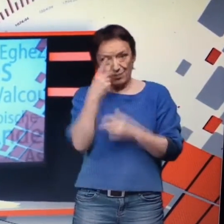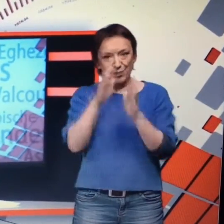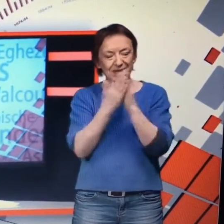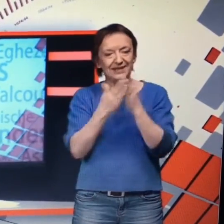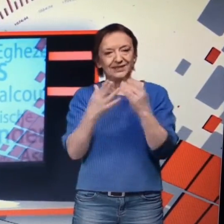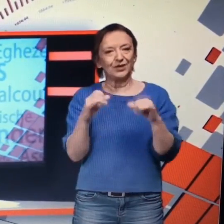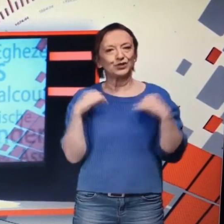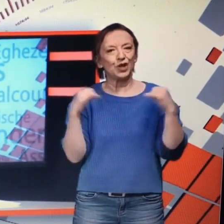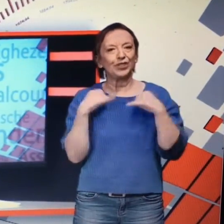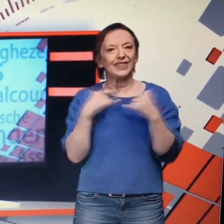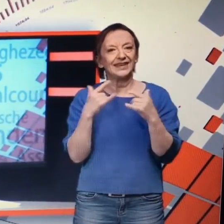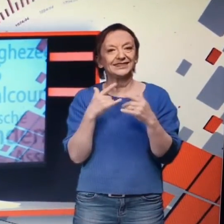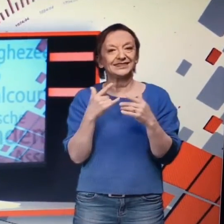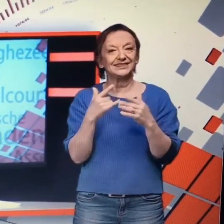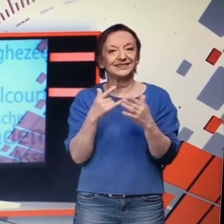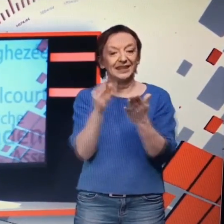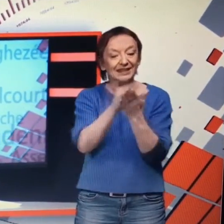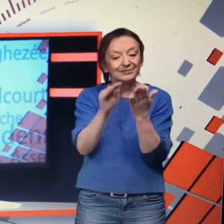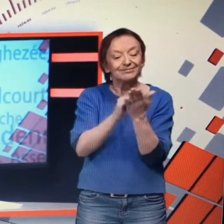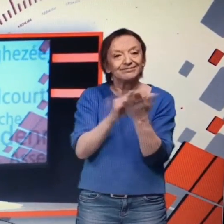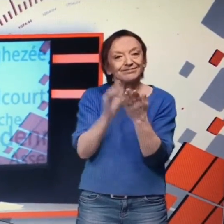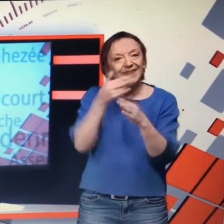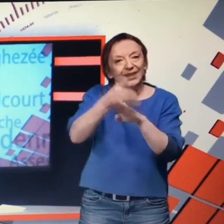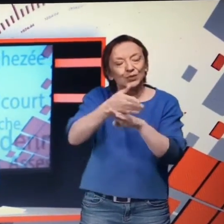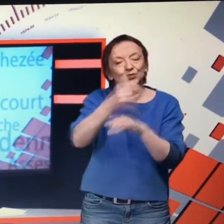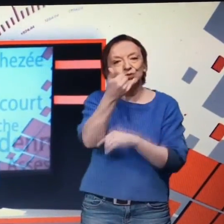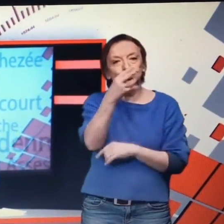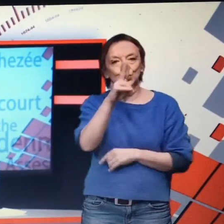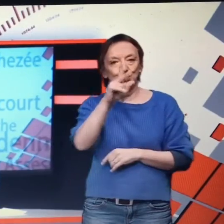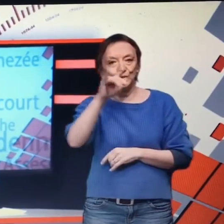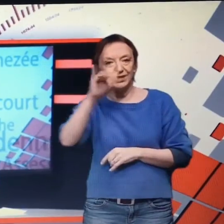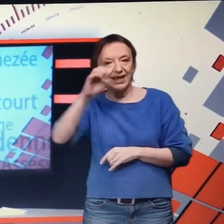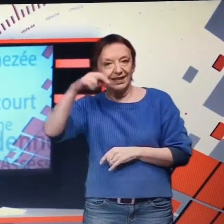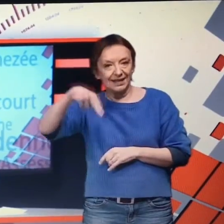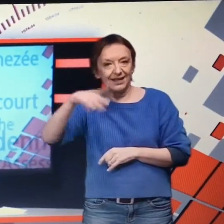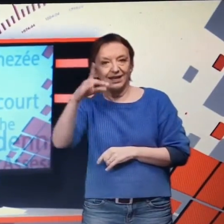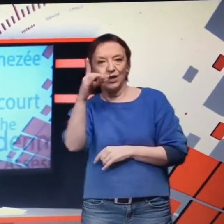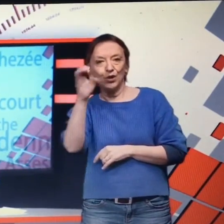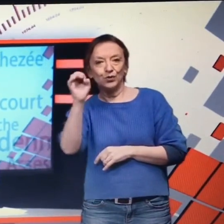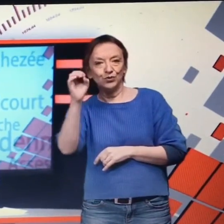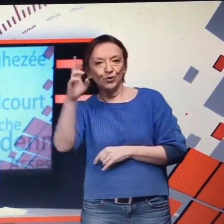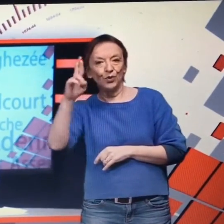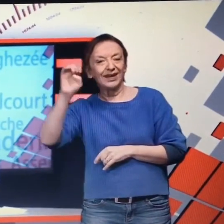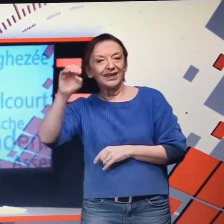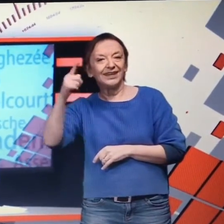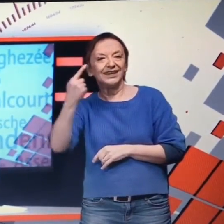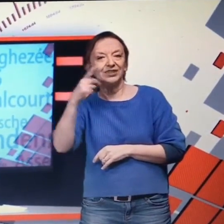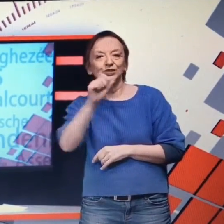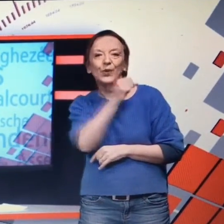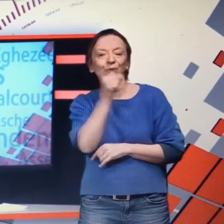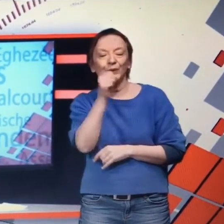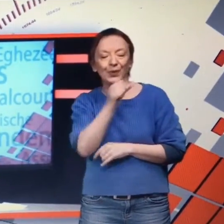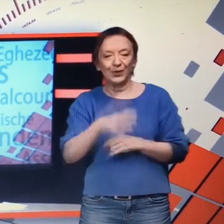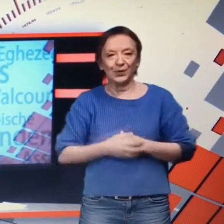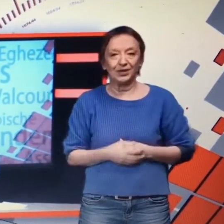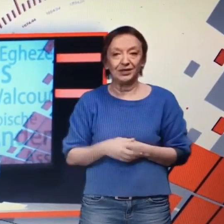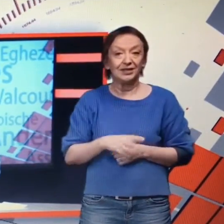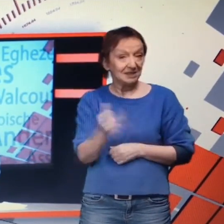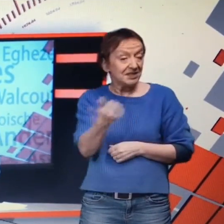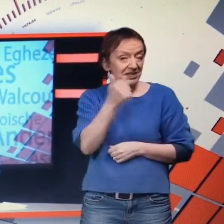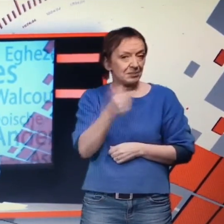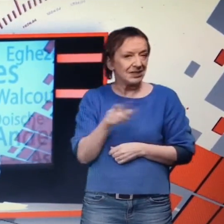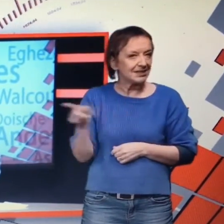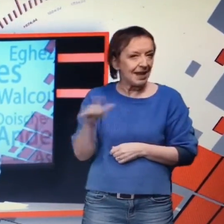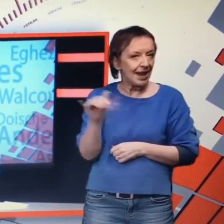Quant aux auteurs qu'elle compte éditer, elle les reçoit à son domicile. Et autre particularité, pour financer tous ces beaux projets, elle